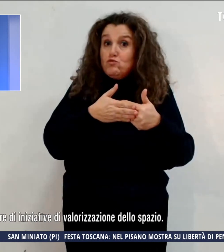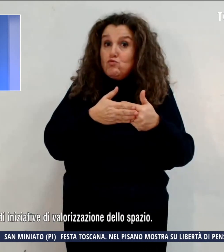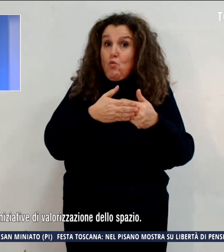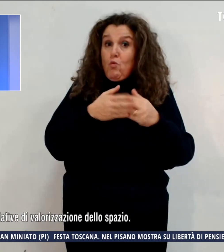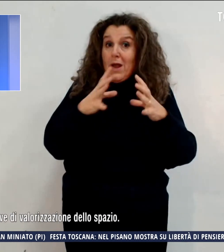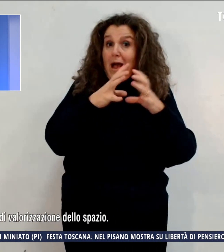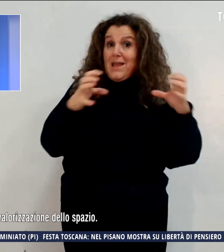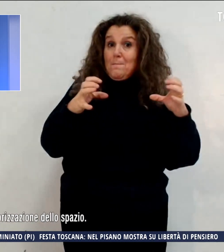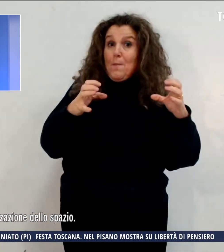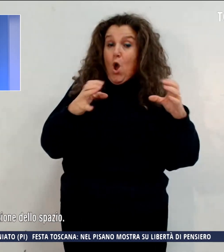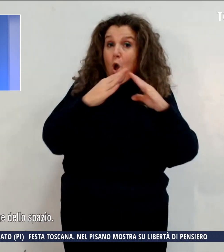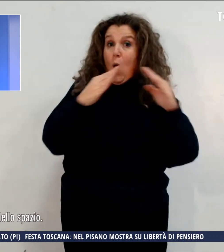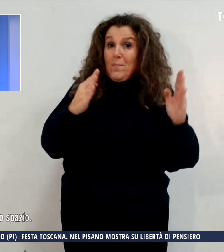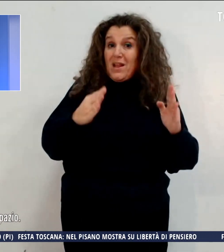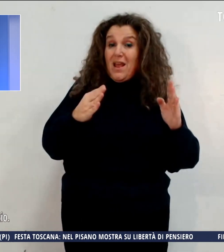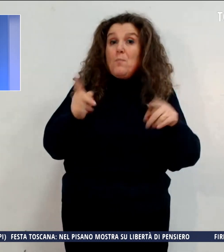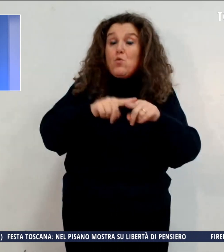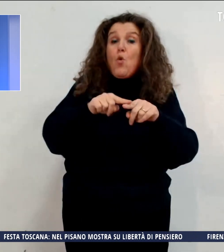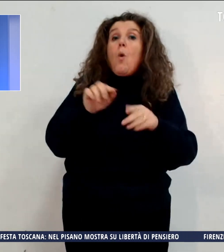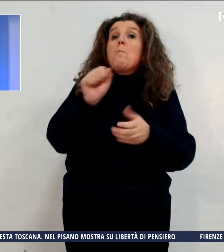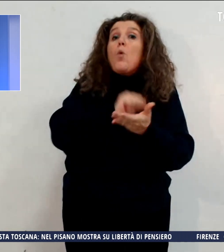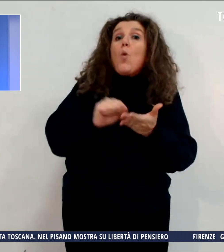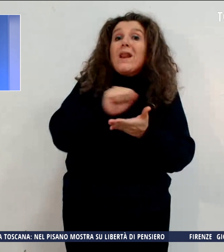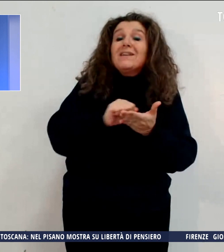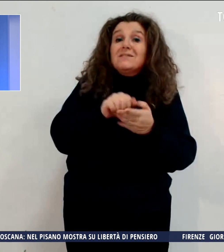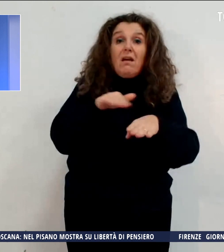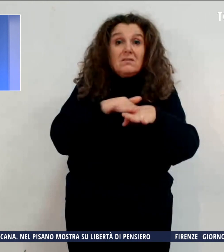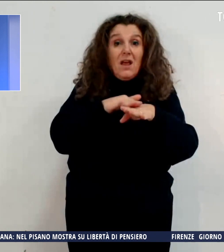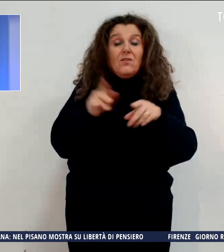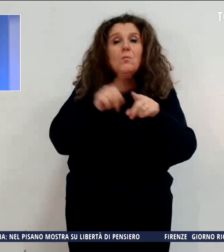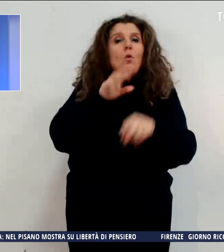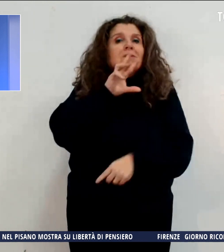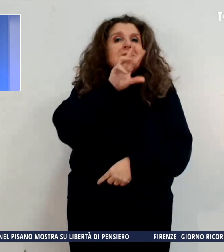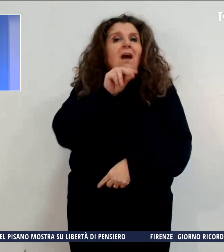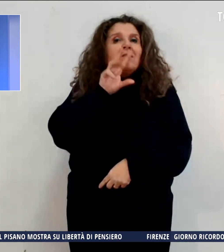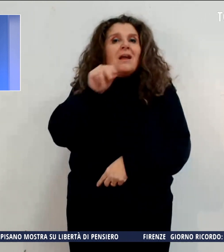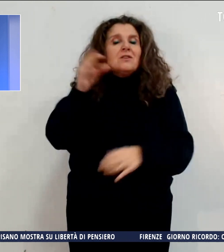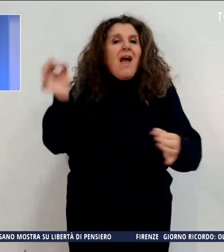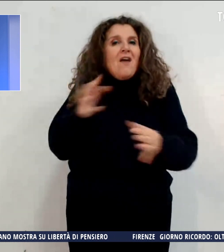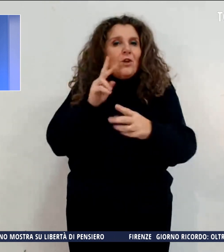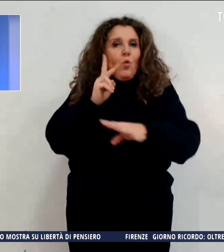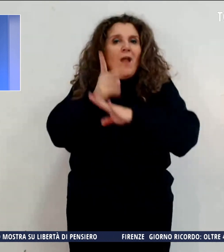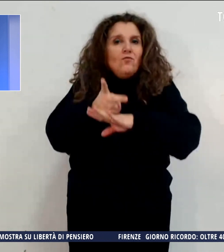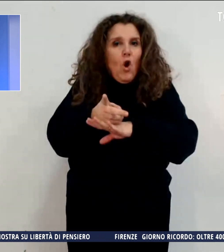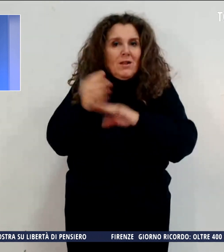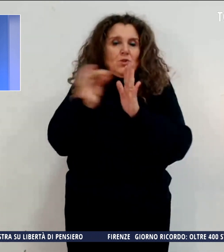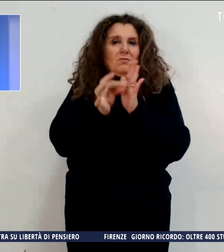servizi di pulizia e segnalazioni di eventuali violazioni delle regole.